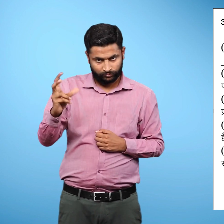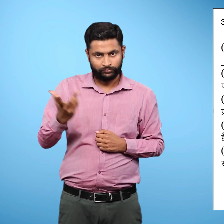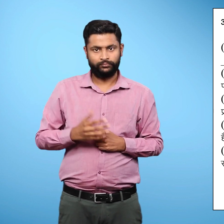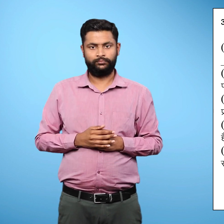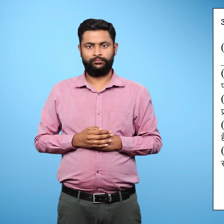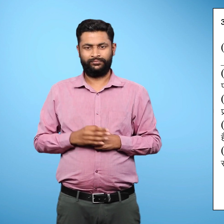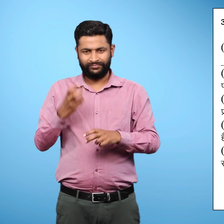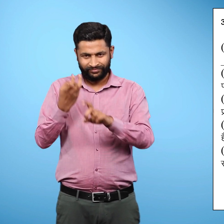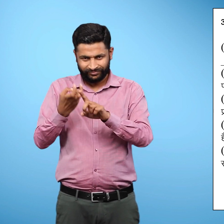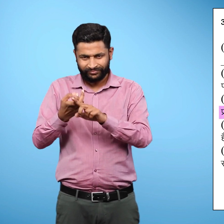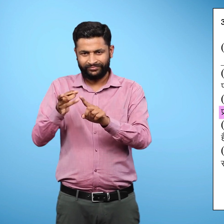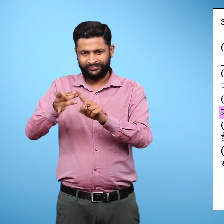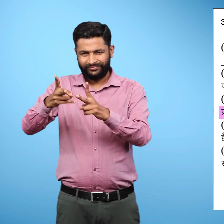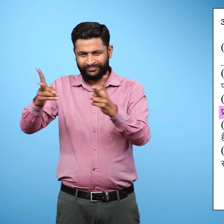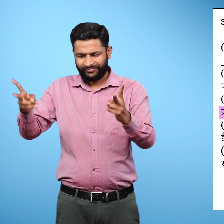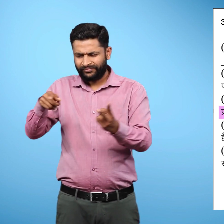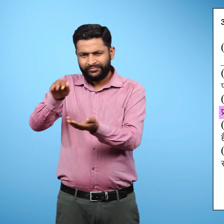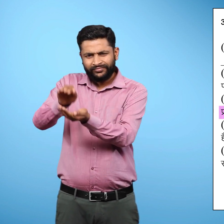खनिजों की प्रचुर्ता होती हैं